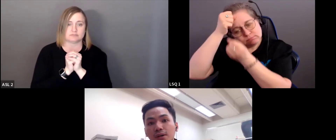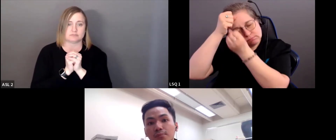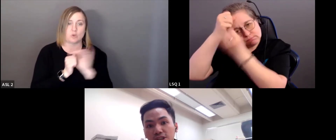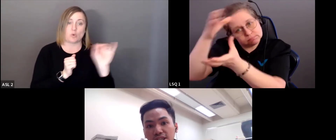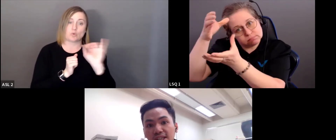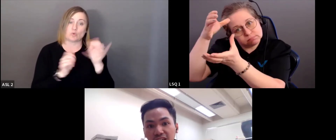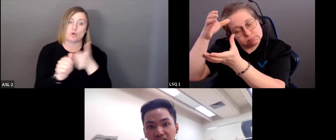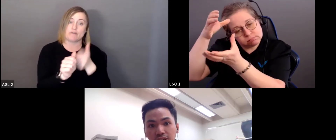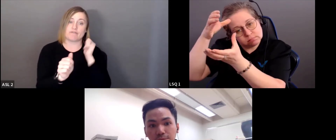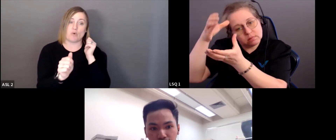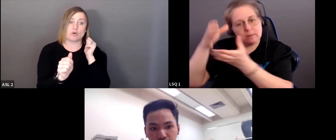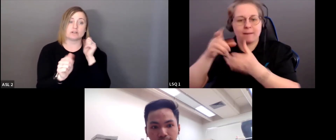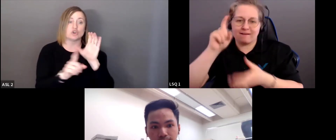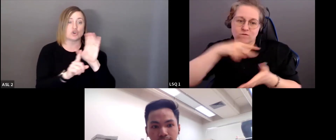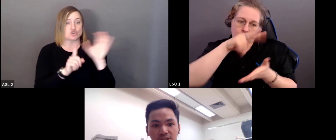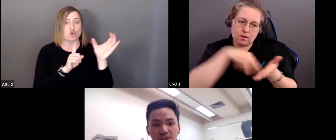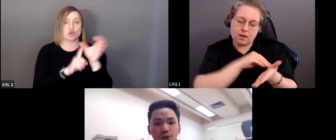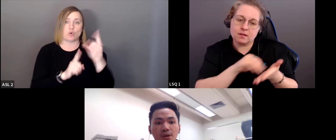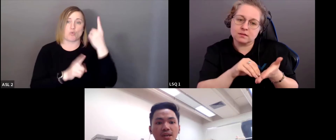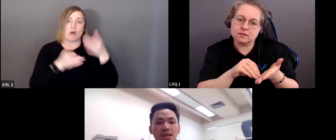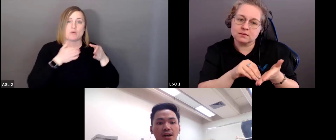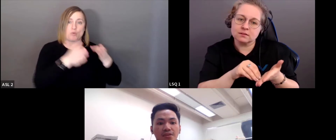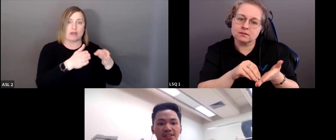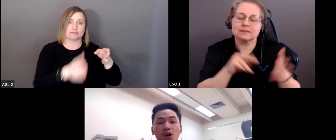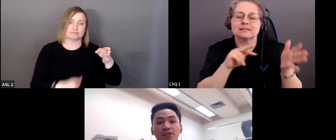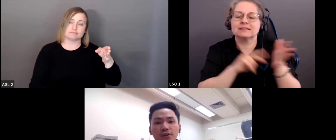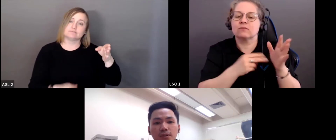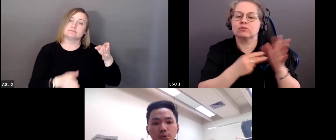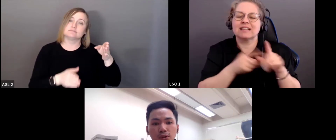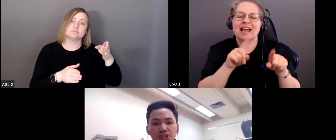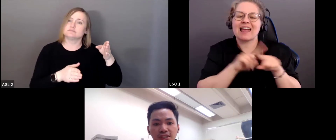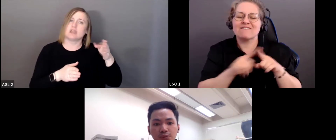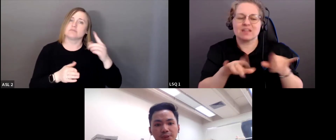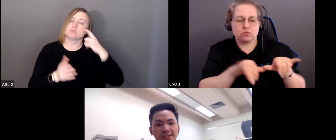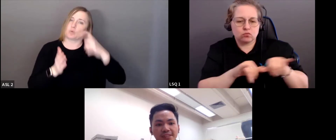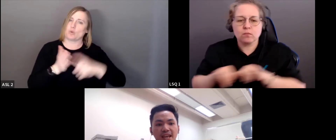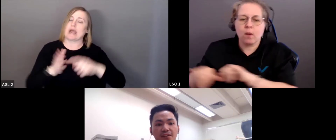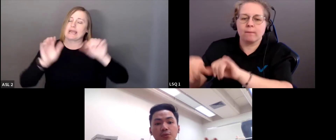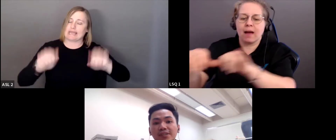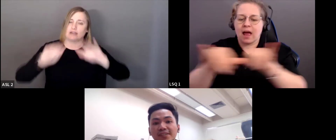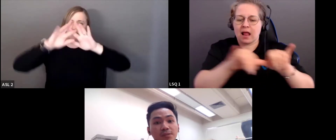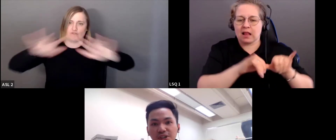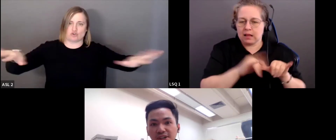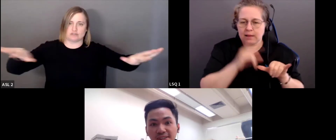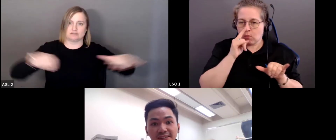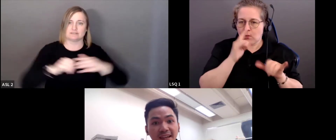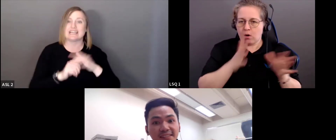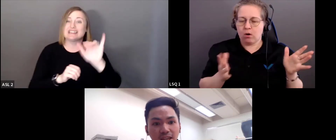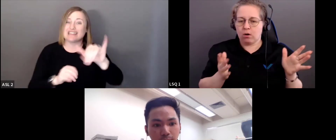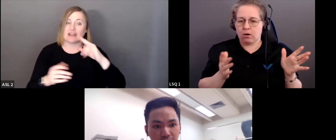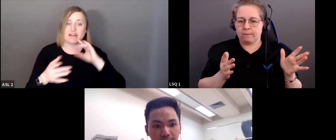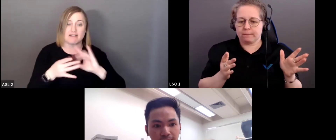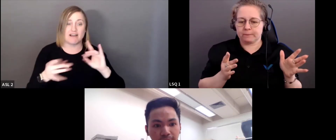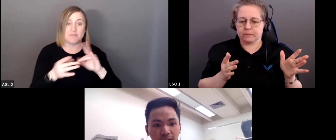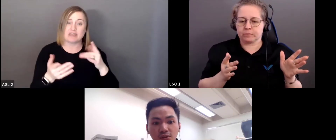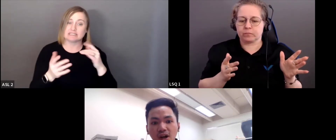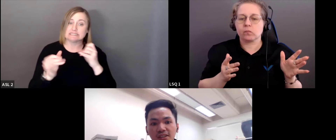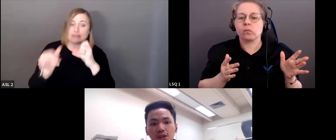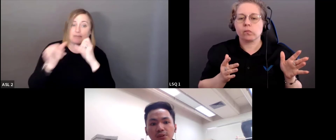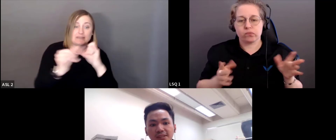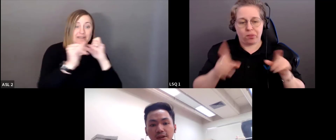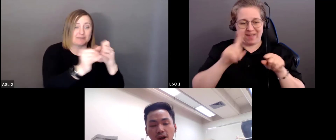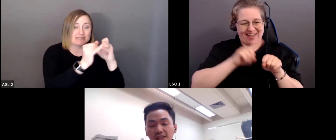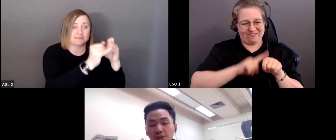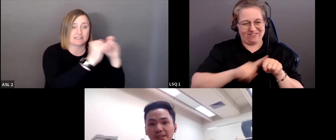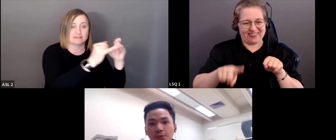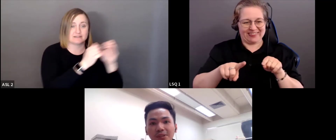on évite d'homogénéiser. Ça veut dire qu'on évite de se retrouver dans des groupes où